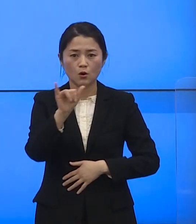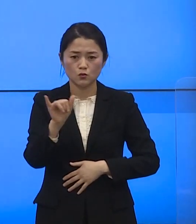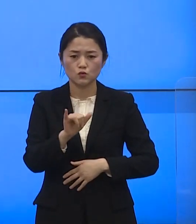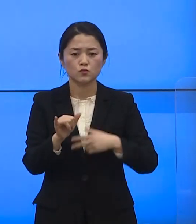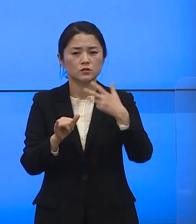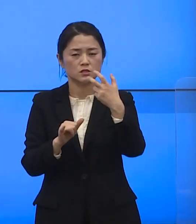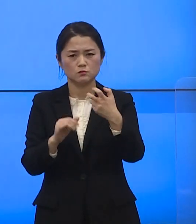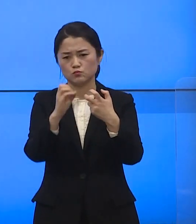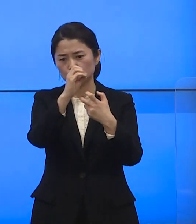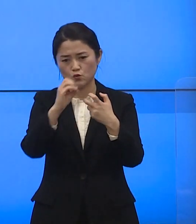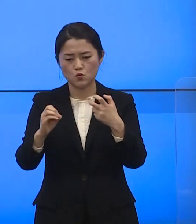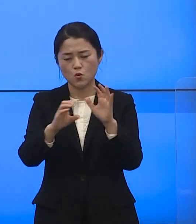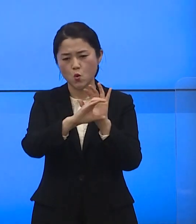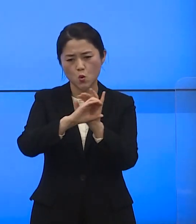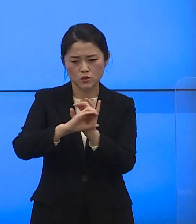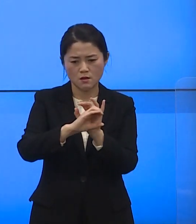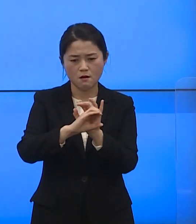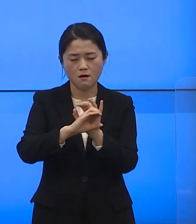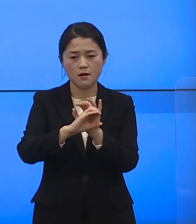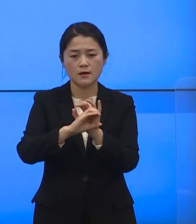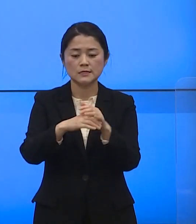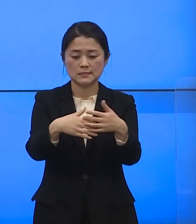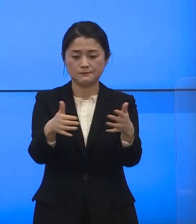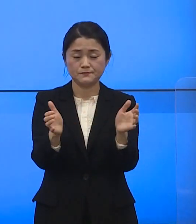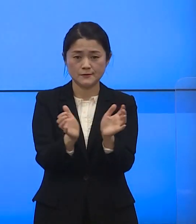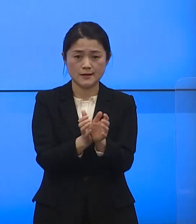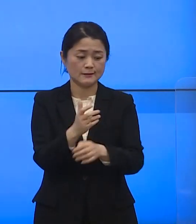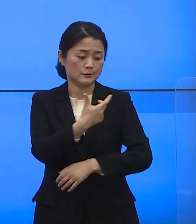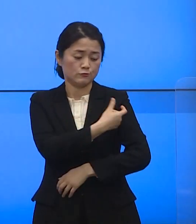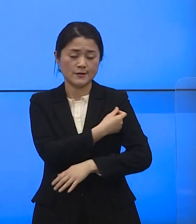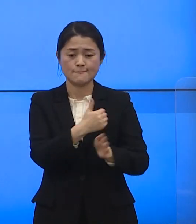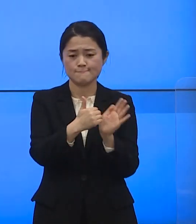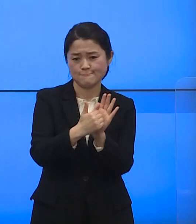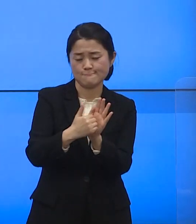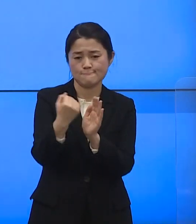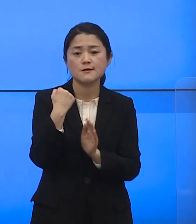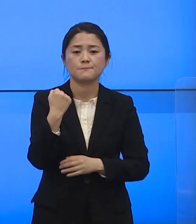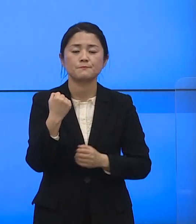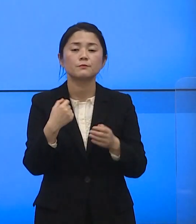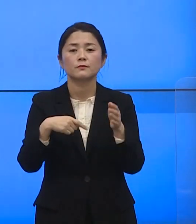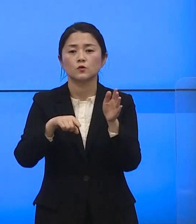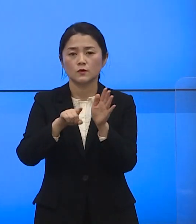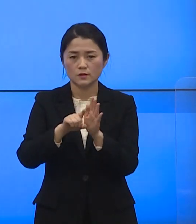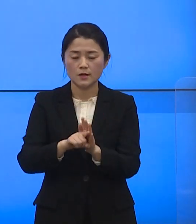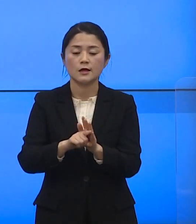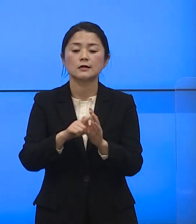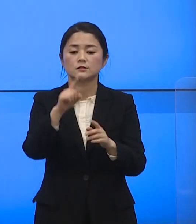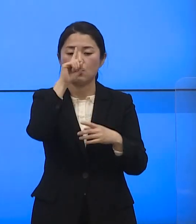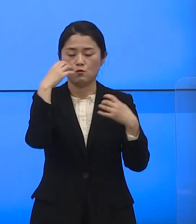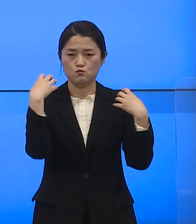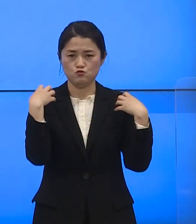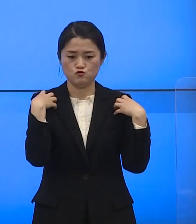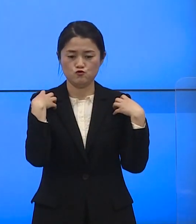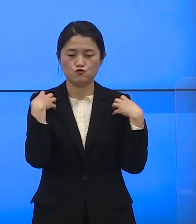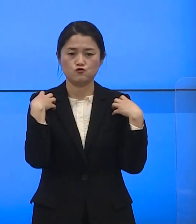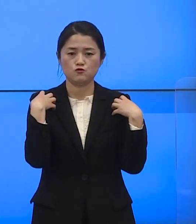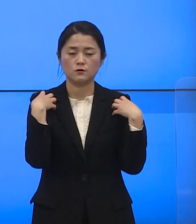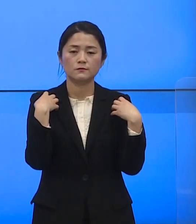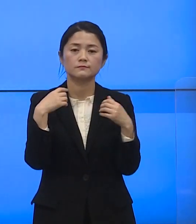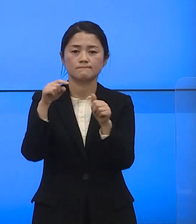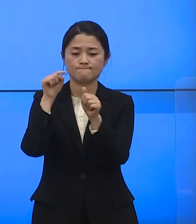코로나19 집단 면역 확보를 위한 정부 방침에 따라 우리 군에서도